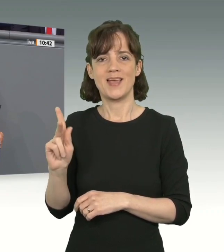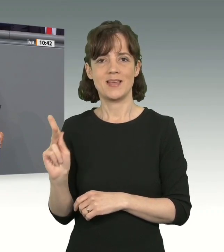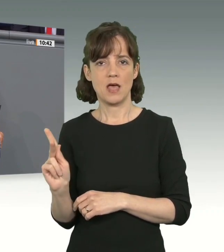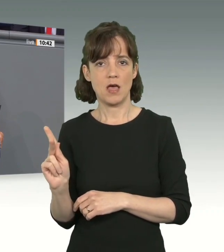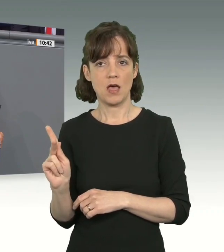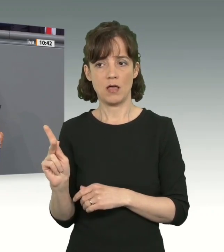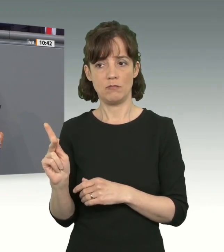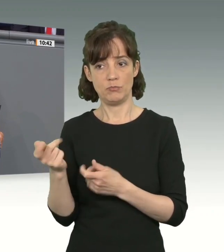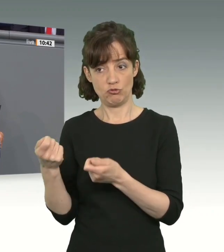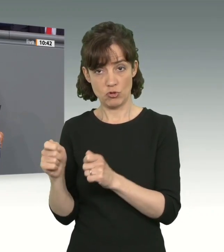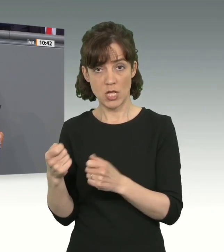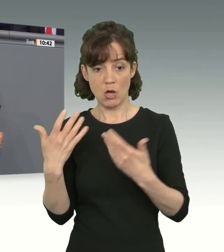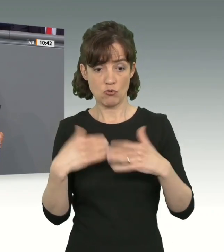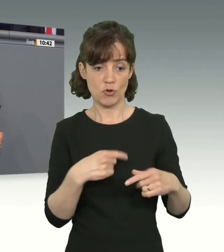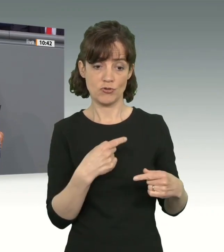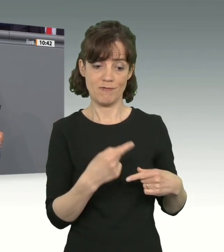Verfahren nicht.